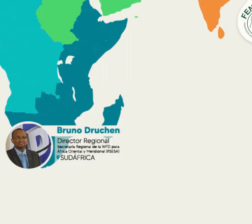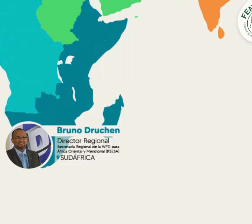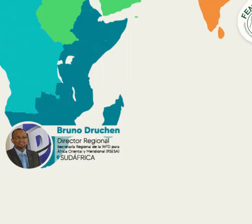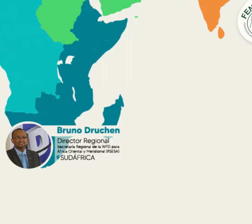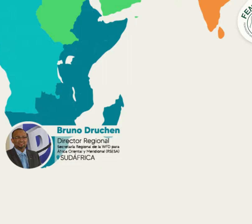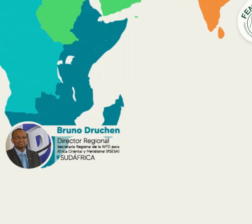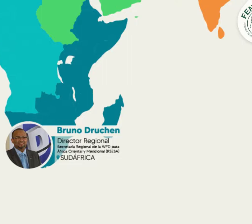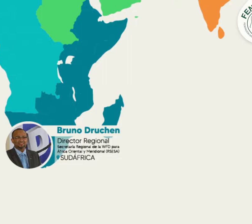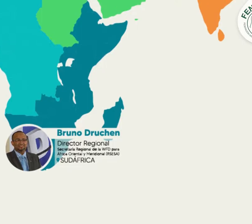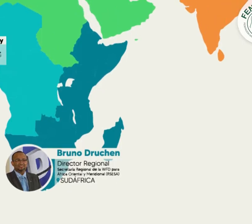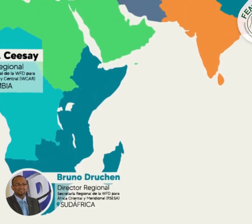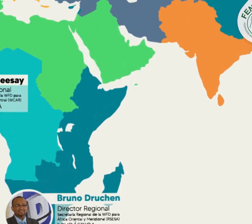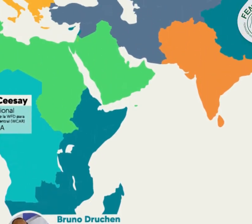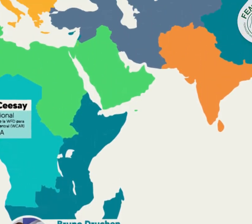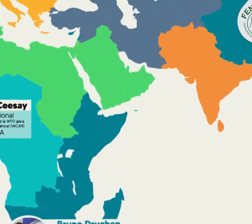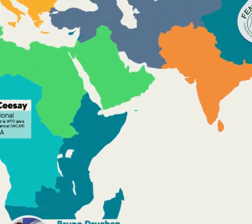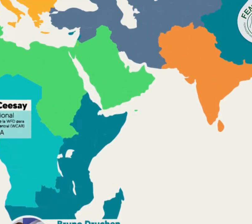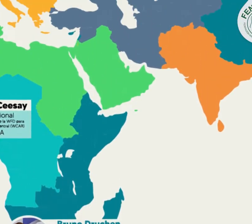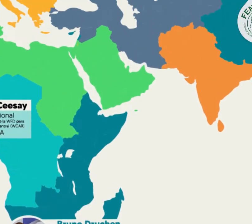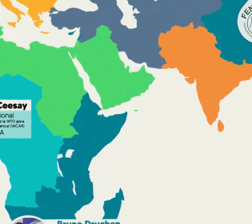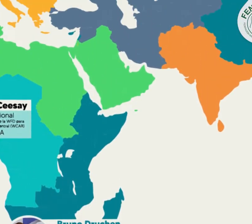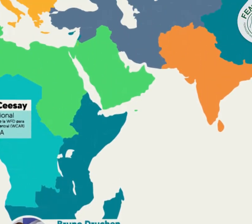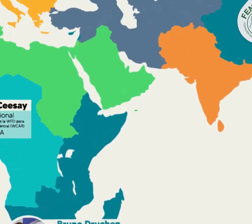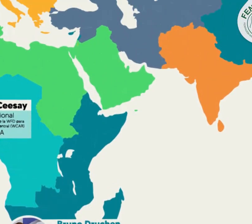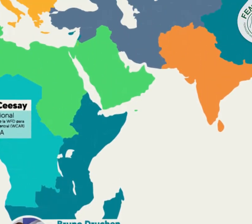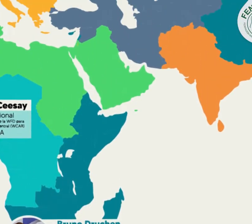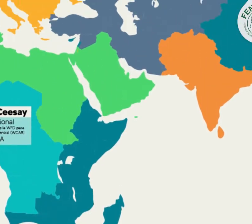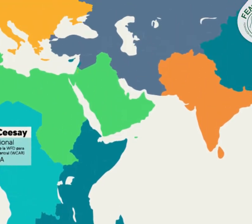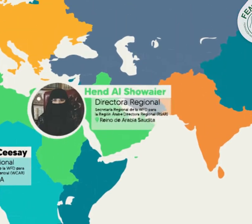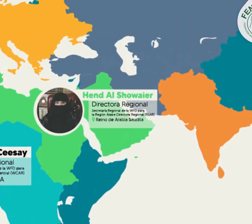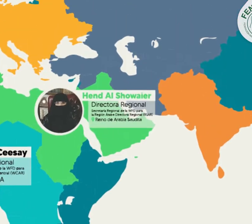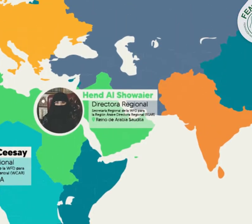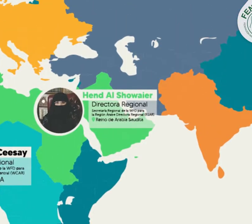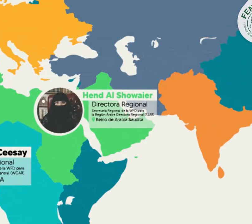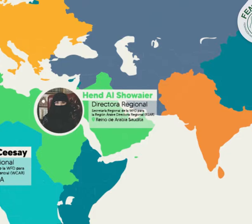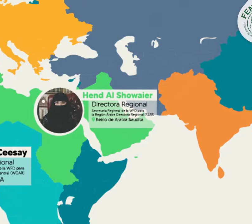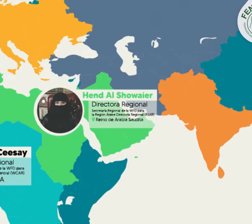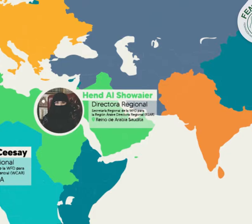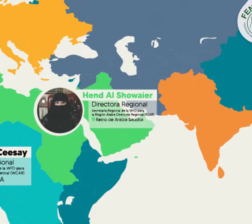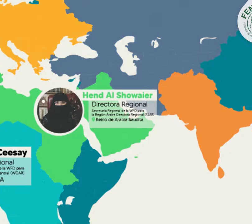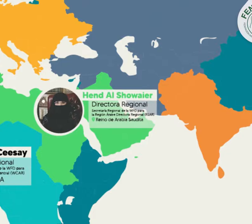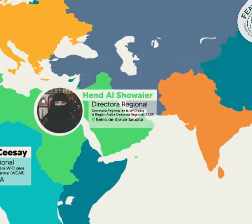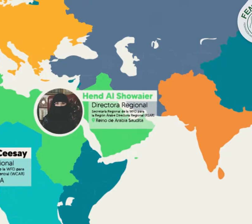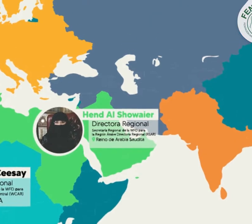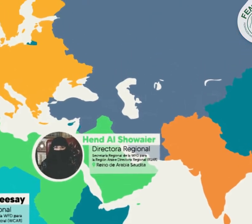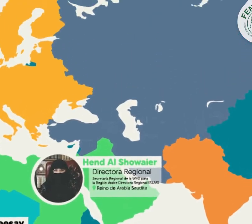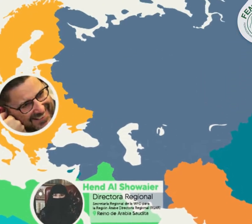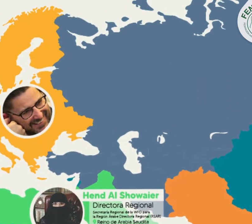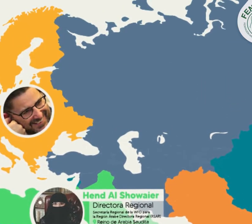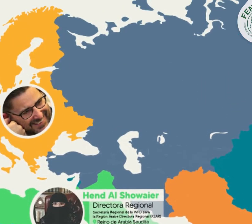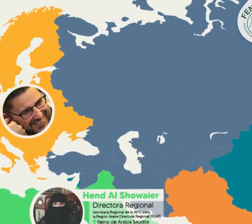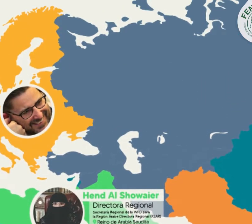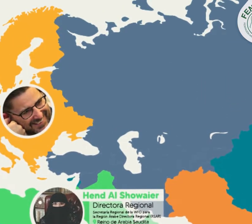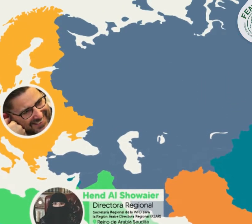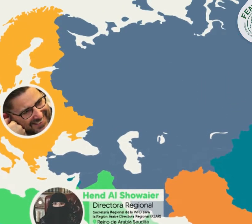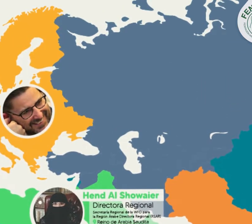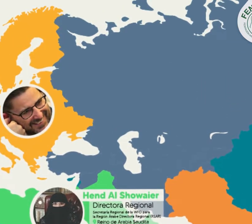occidental y central secretaría regional para la región árabe miembro